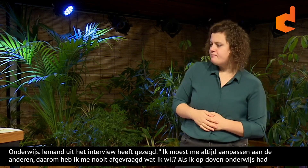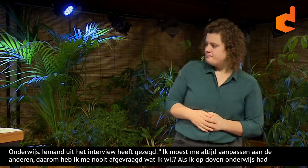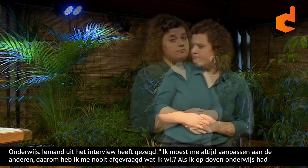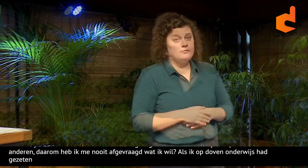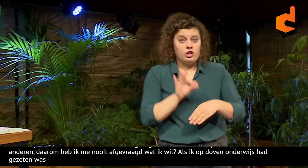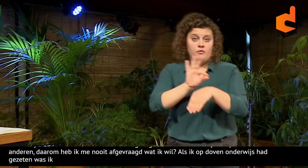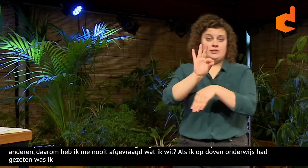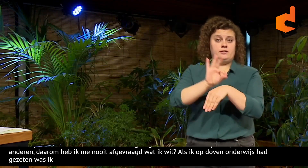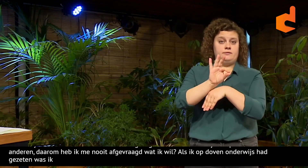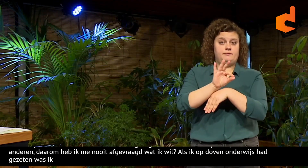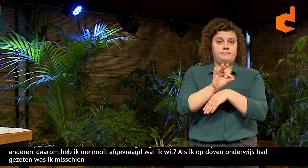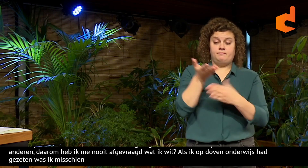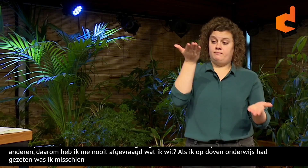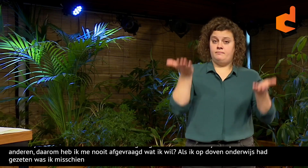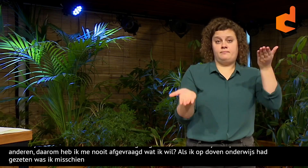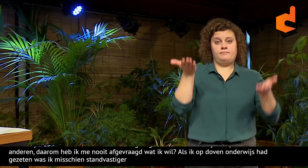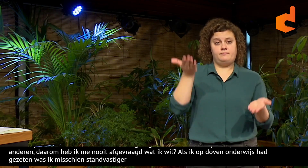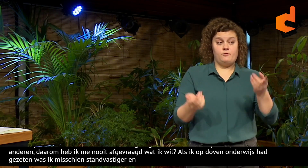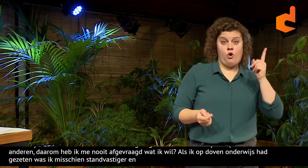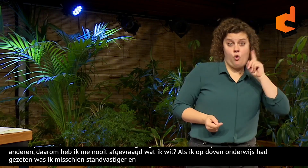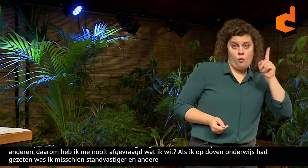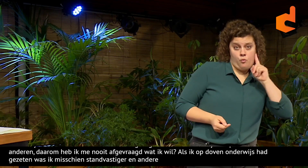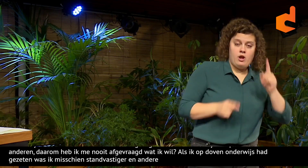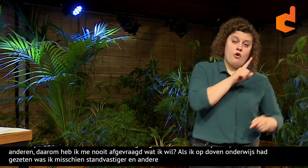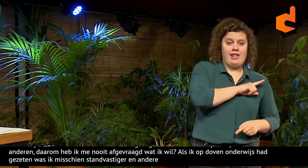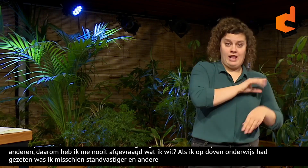zich in bevindt, een behoorlijke impact kan hebben.